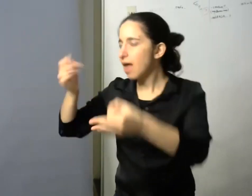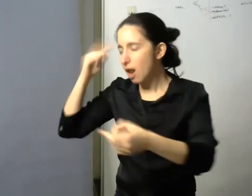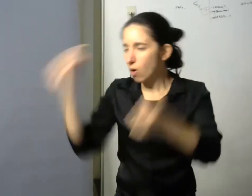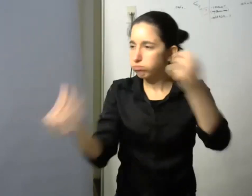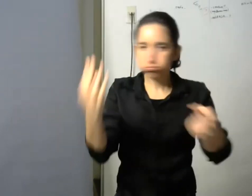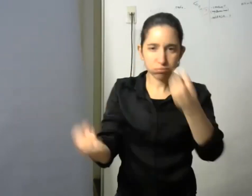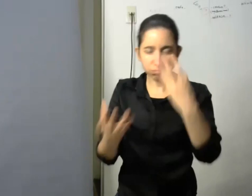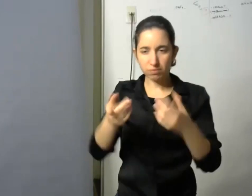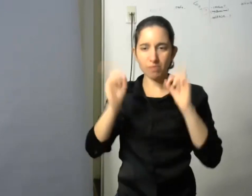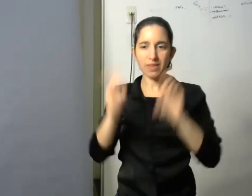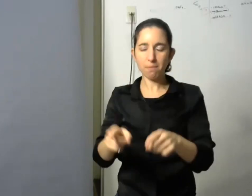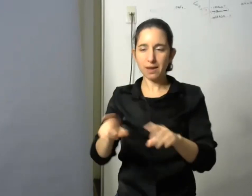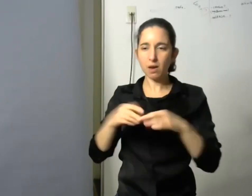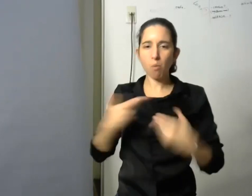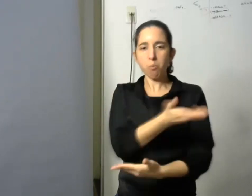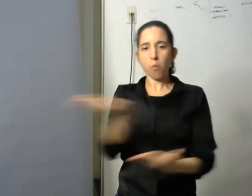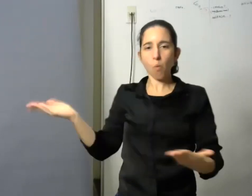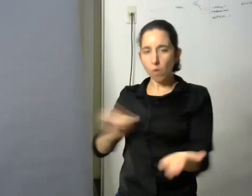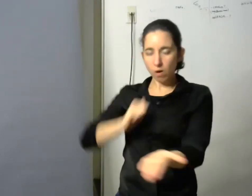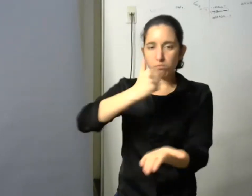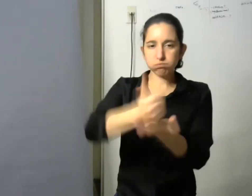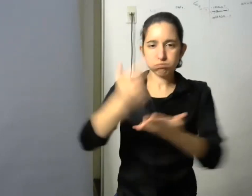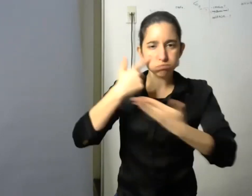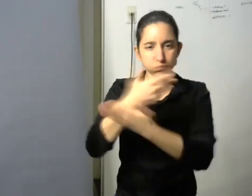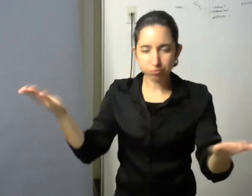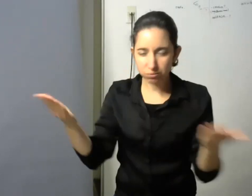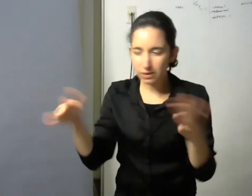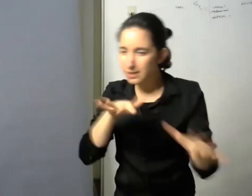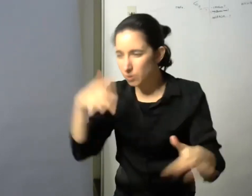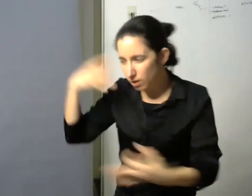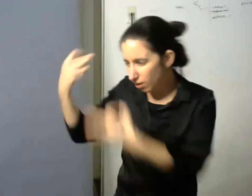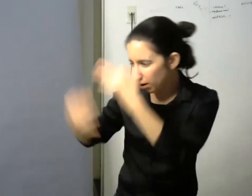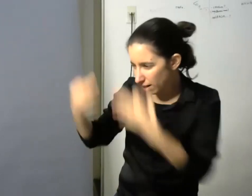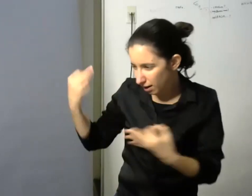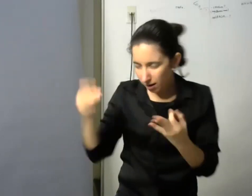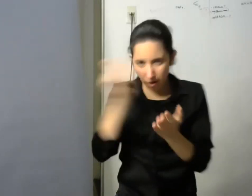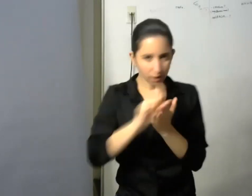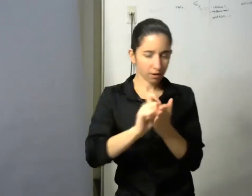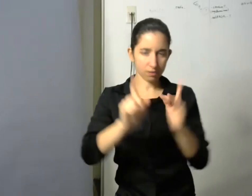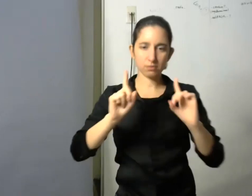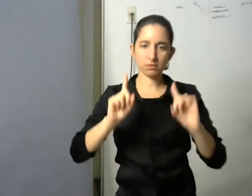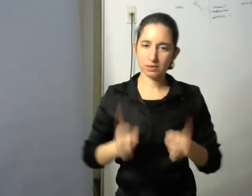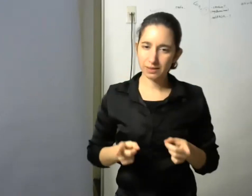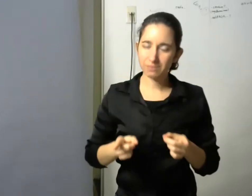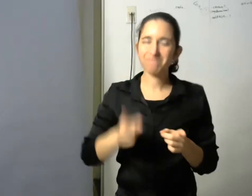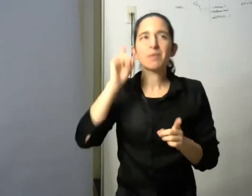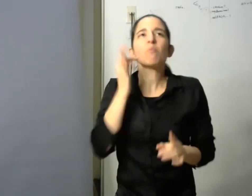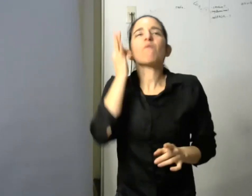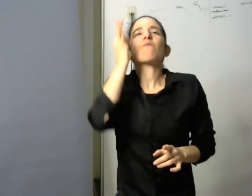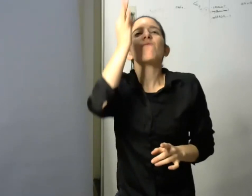pública analizando realidades y también lo hacemos generando utopías en el presente porque eso es